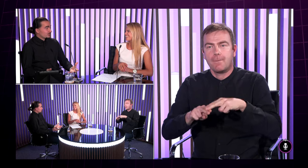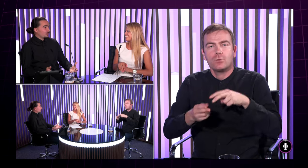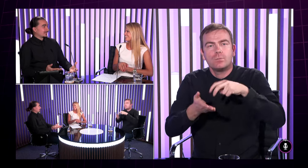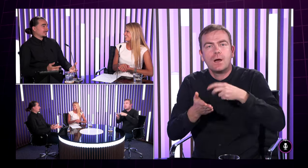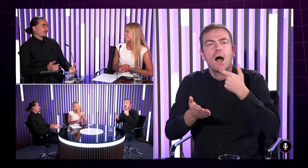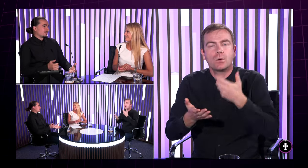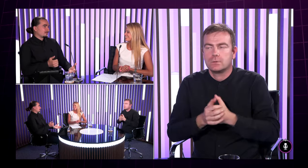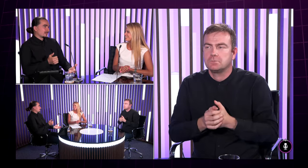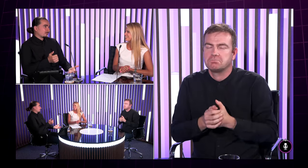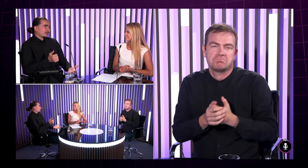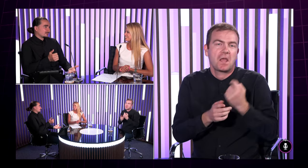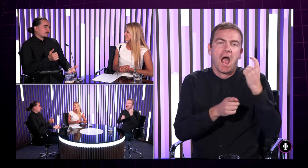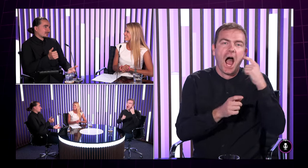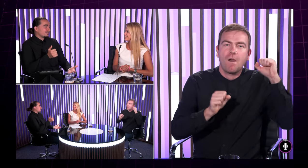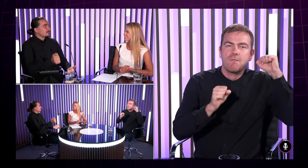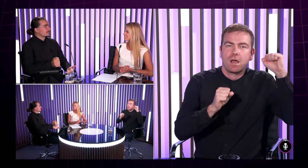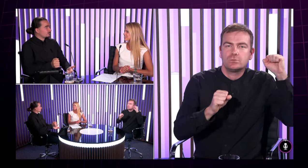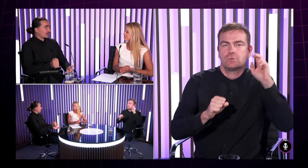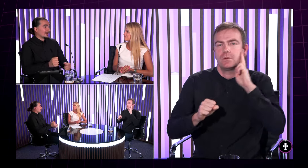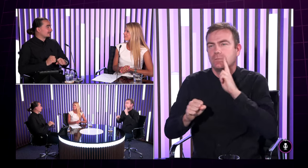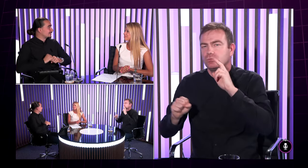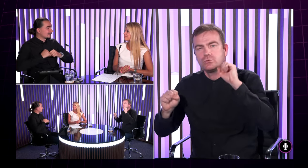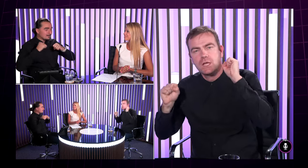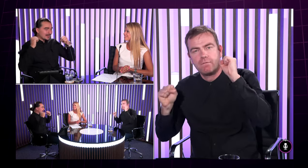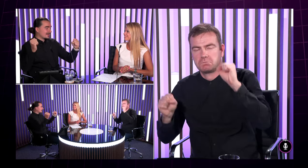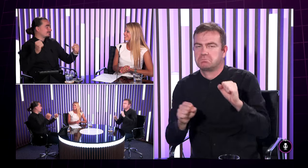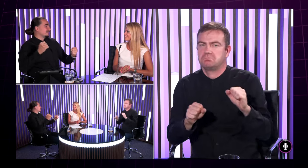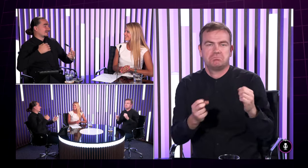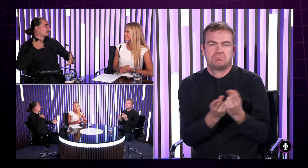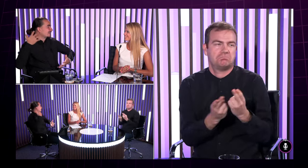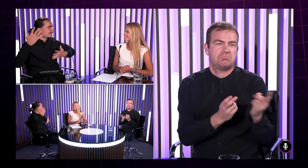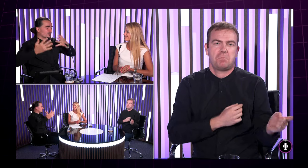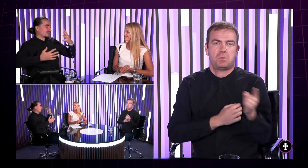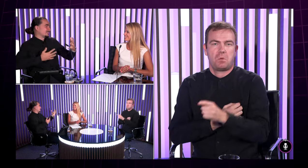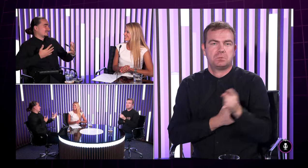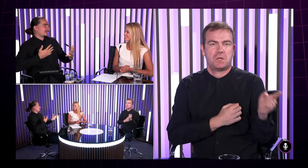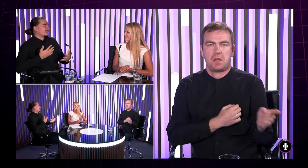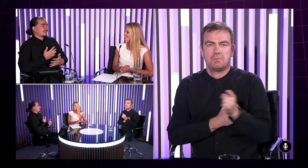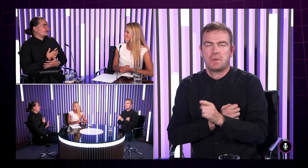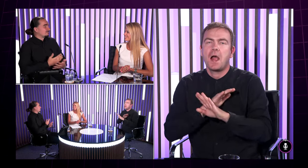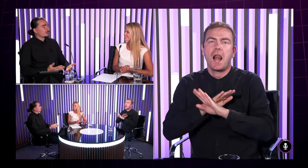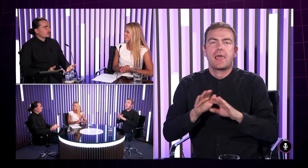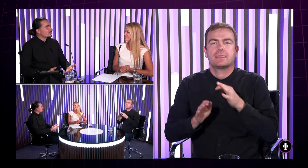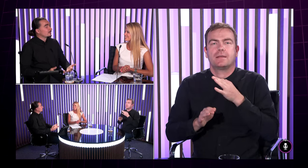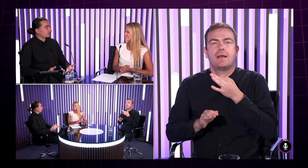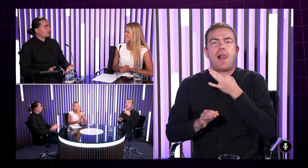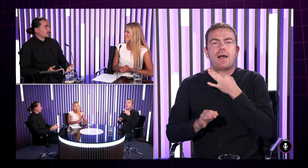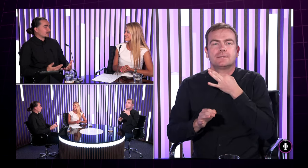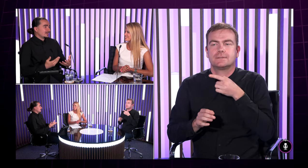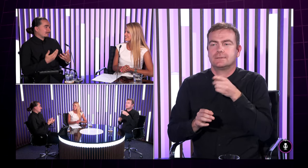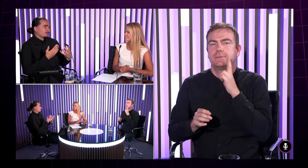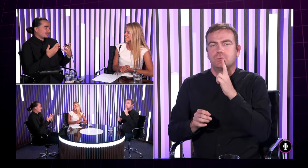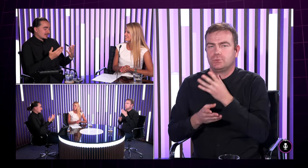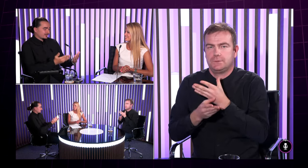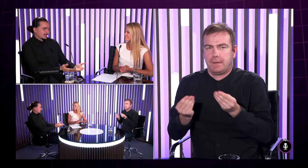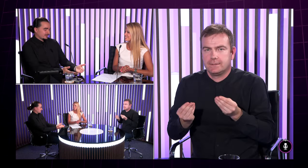fanúšikov len teda viac menej tak povediem že vypnete zvuk ale tie prejavy tá gestikulácia je podľa by som veľmi podobná